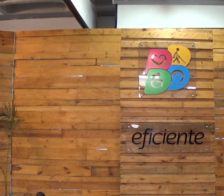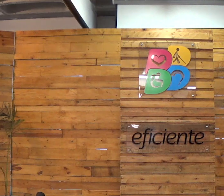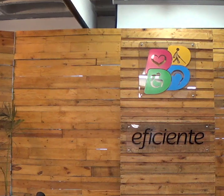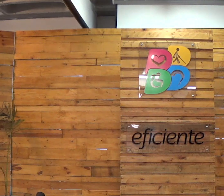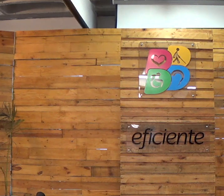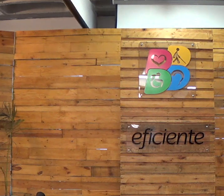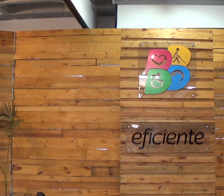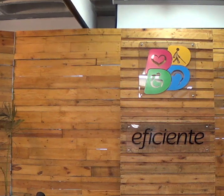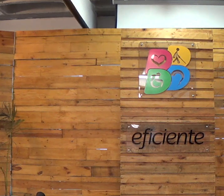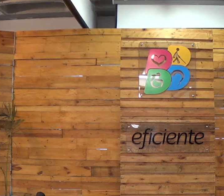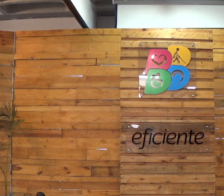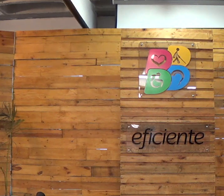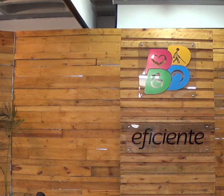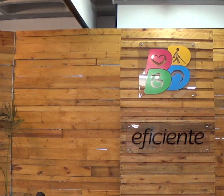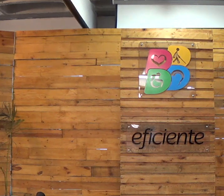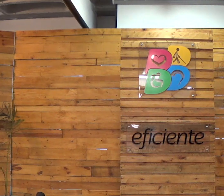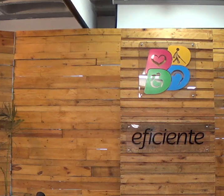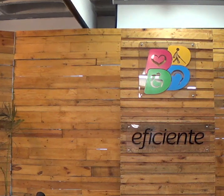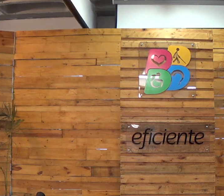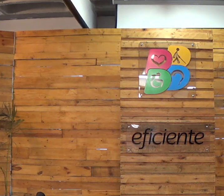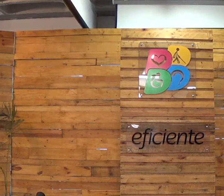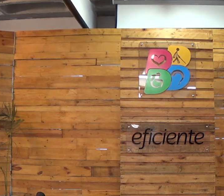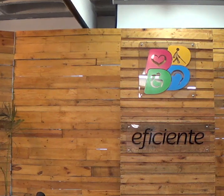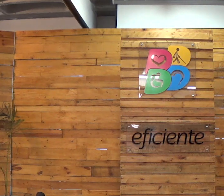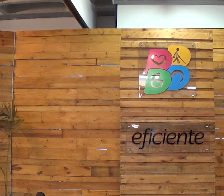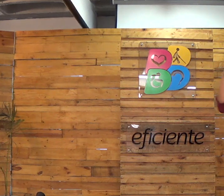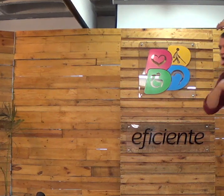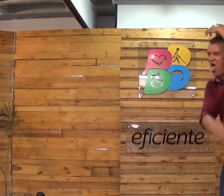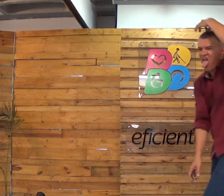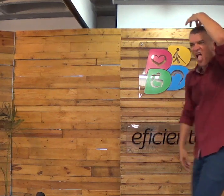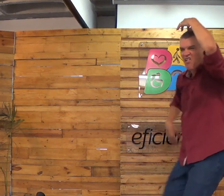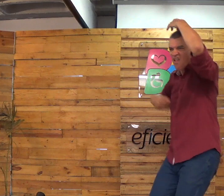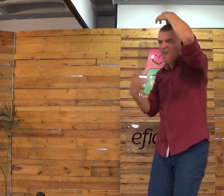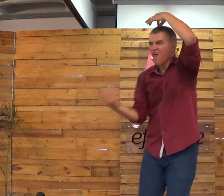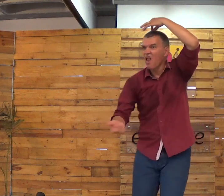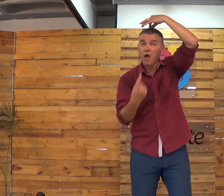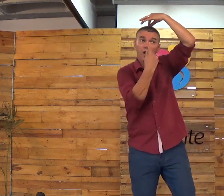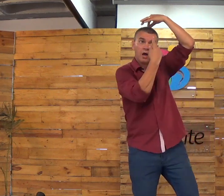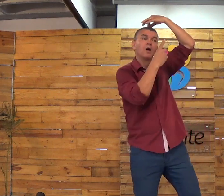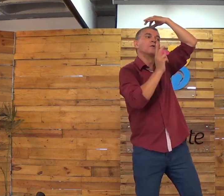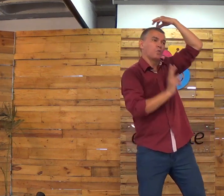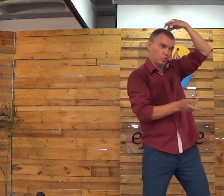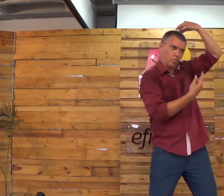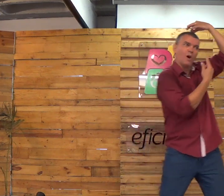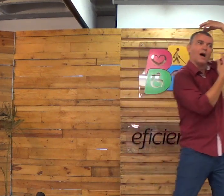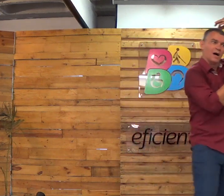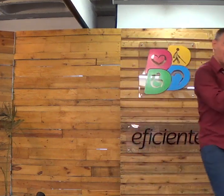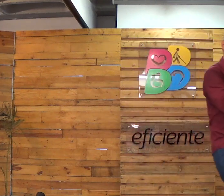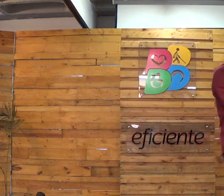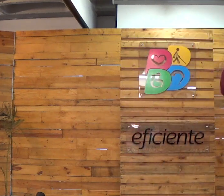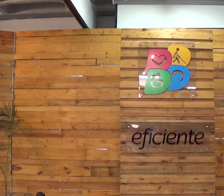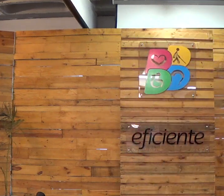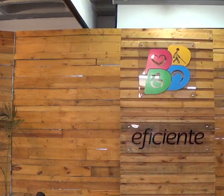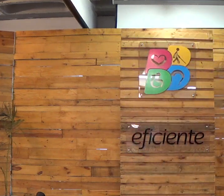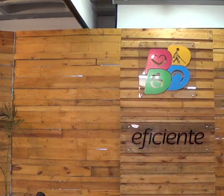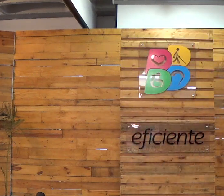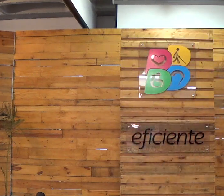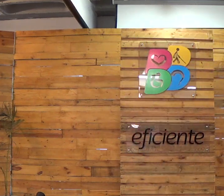o Espírito Santo fica em você. Mesmo que você pegue, se você faça coisa errada, Ele continua em você.